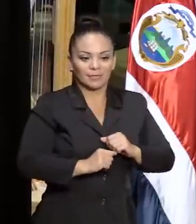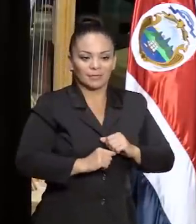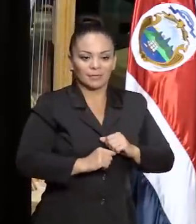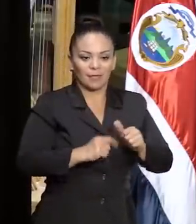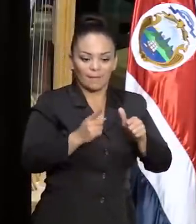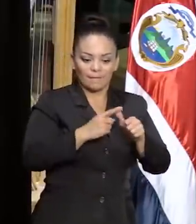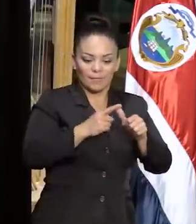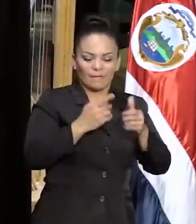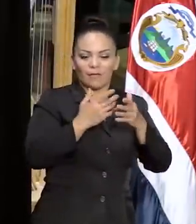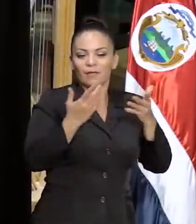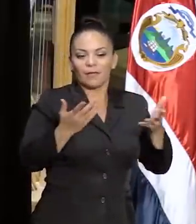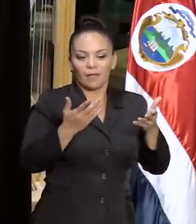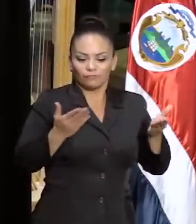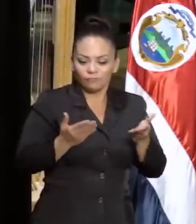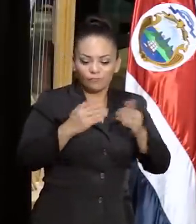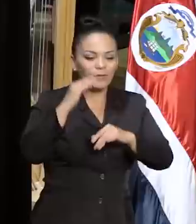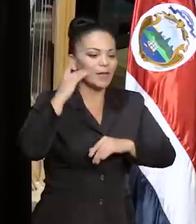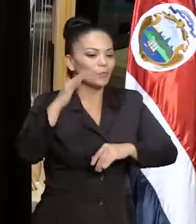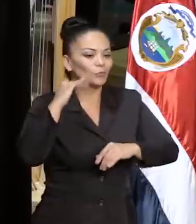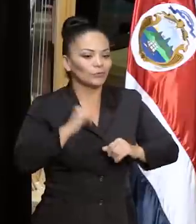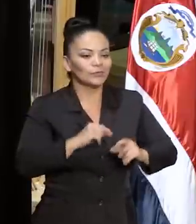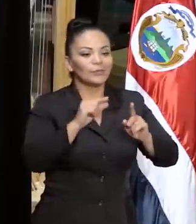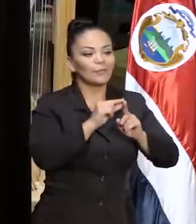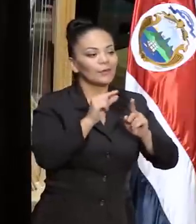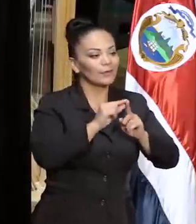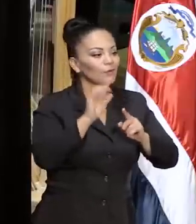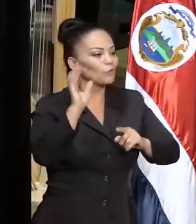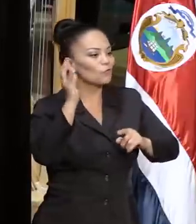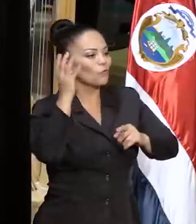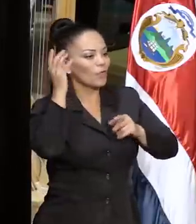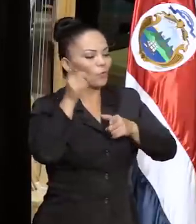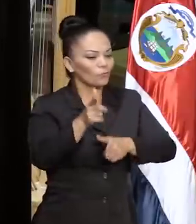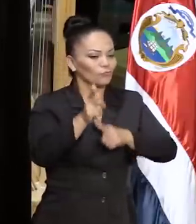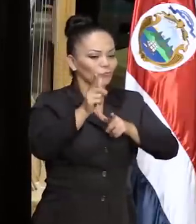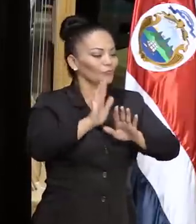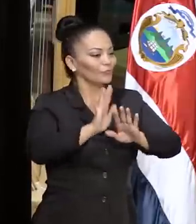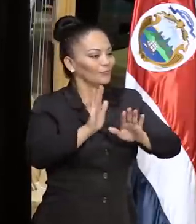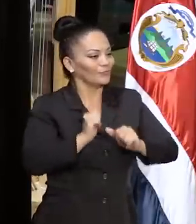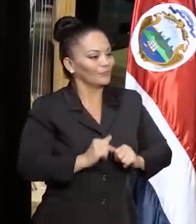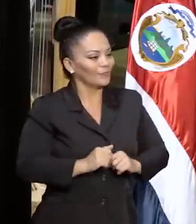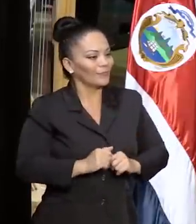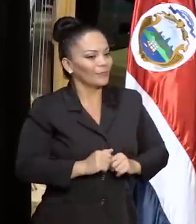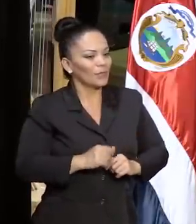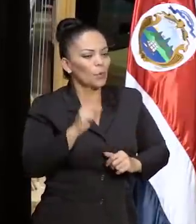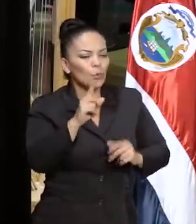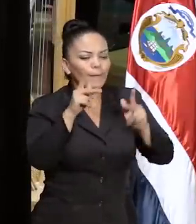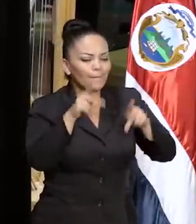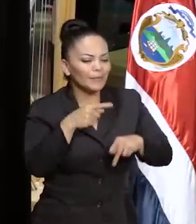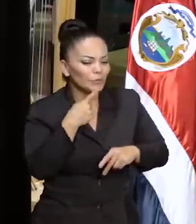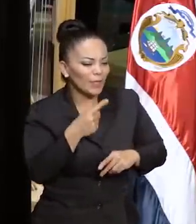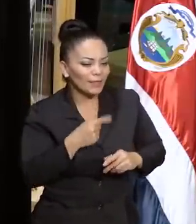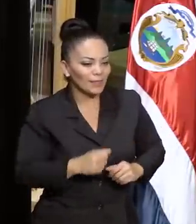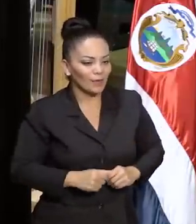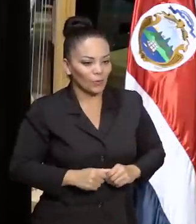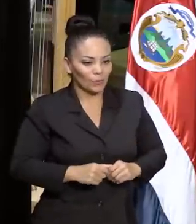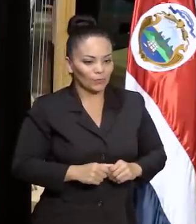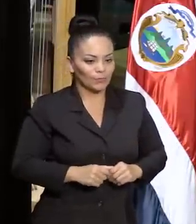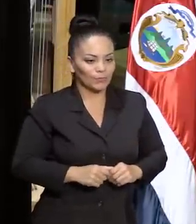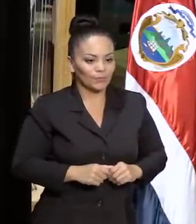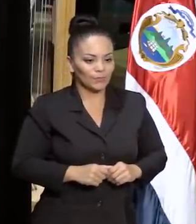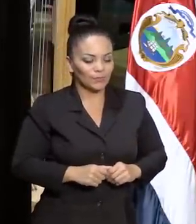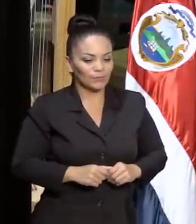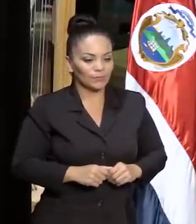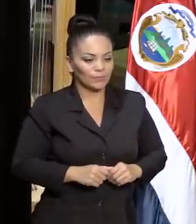música y la palabra sobre el ruido de los cañones. Dijo alguien en